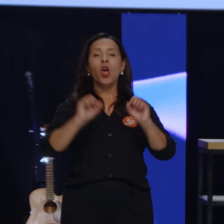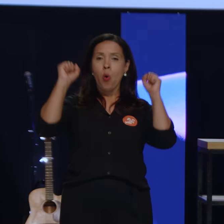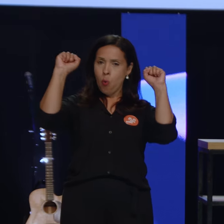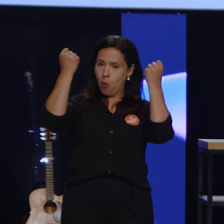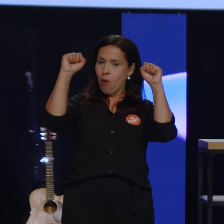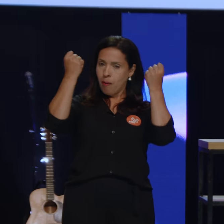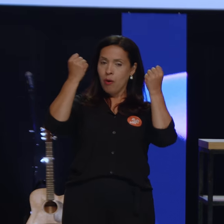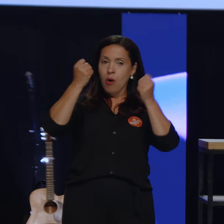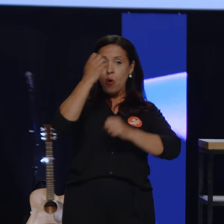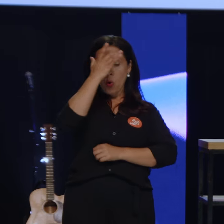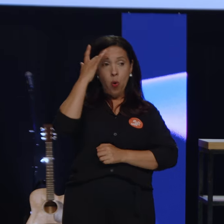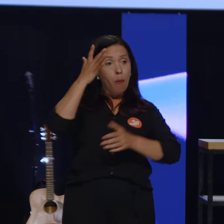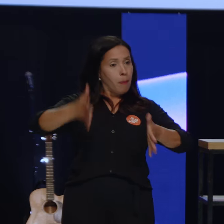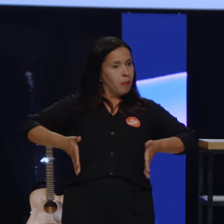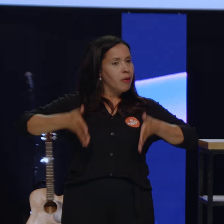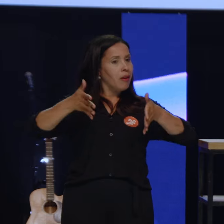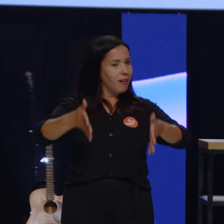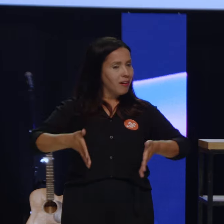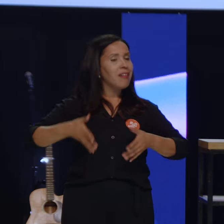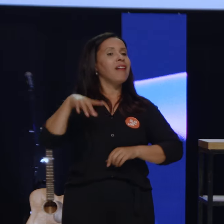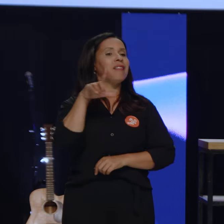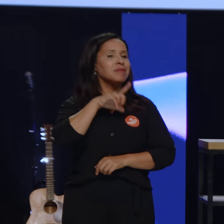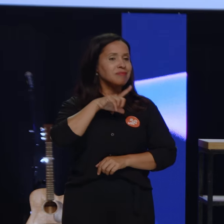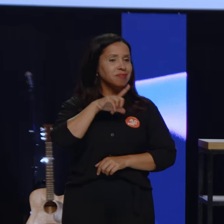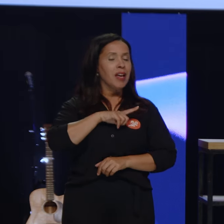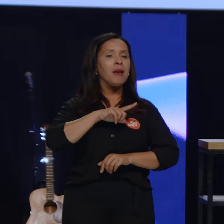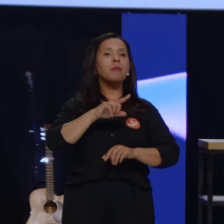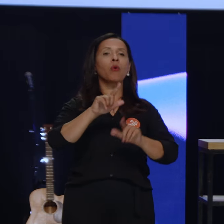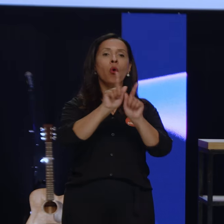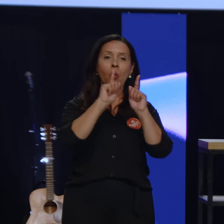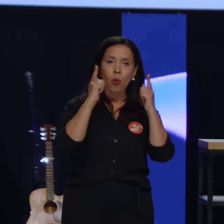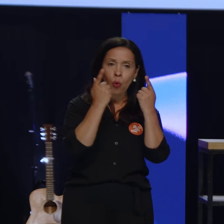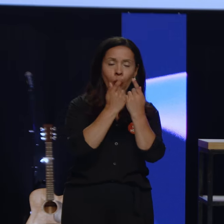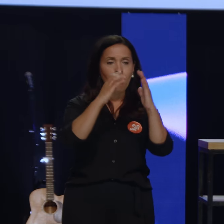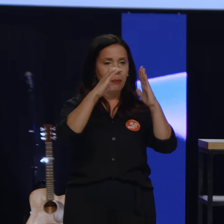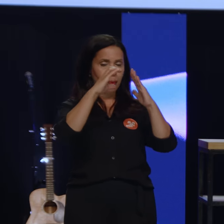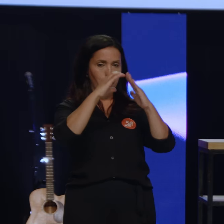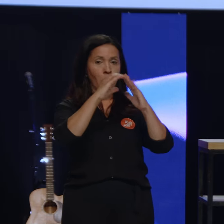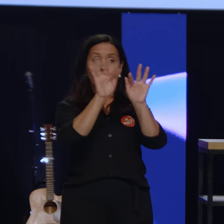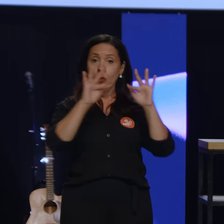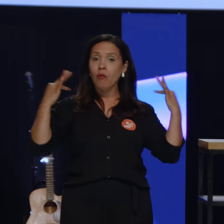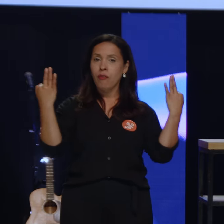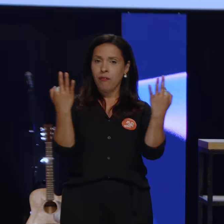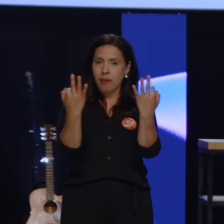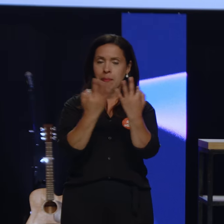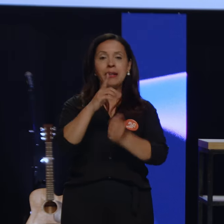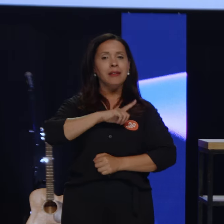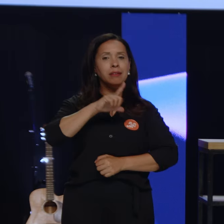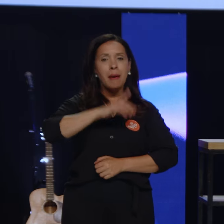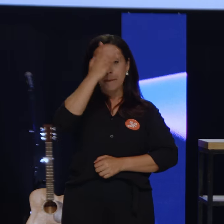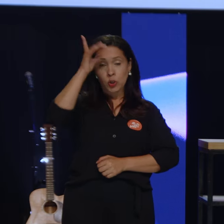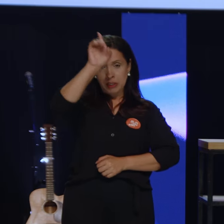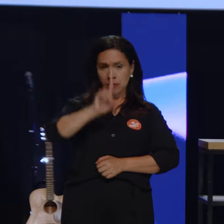com cadeirantes, temos alguns GDCs atípicos, só com famílias atípicas, mas o nosso sonho é que todo